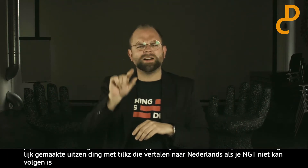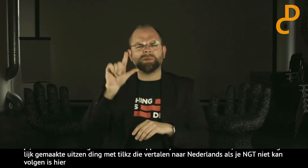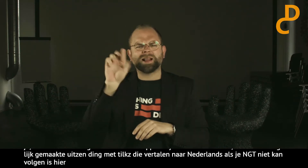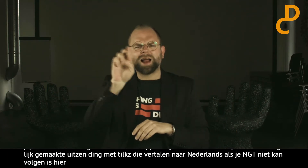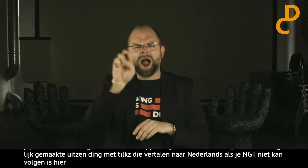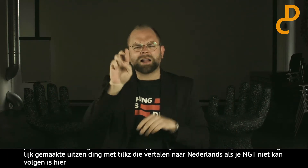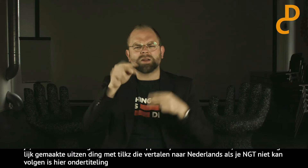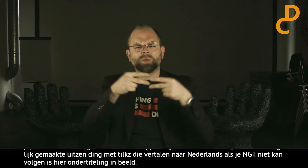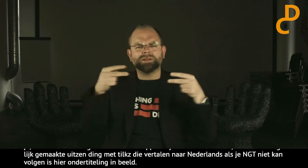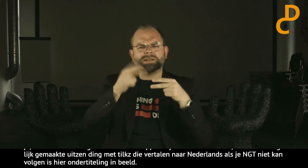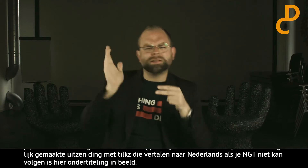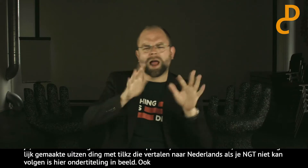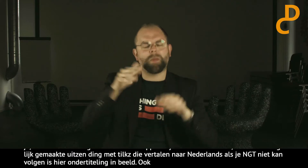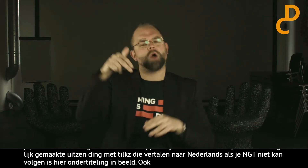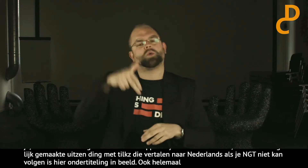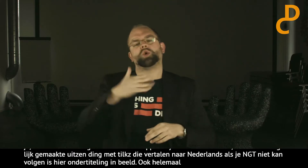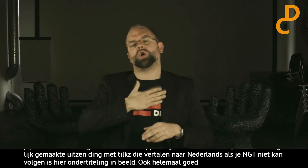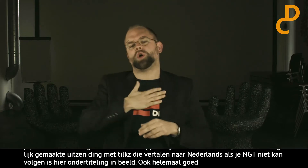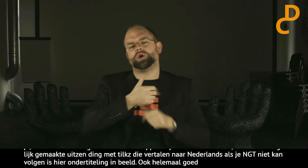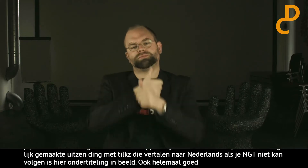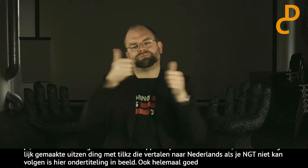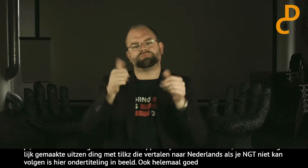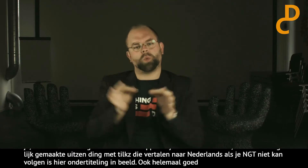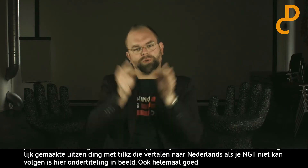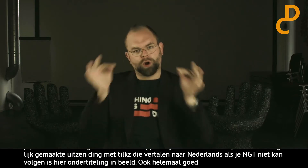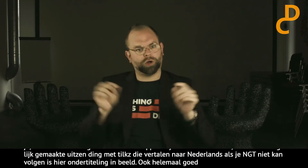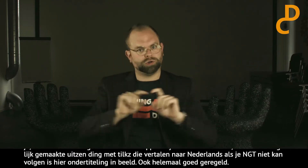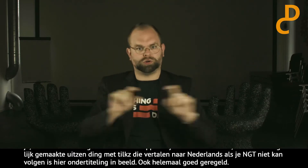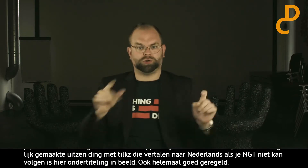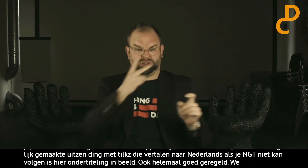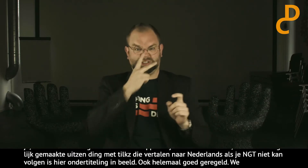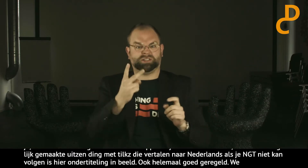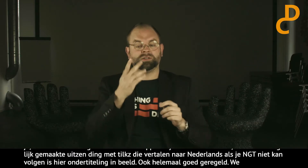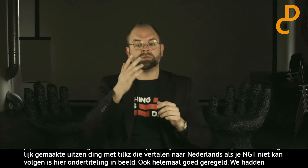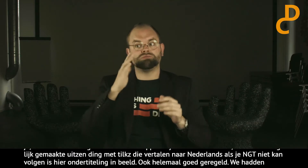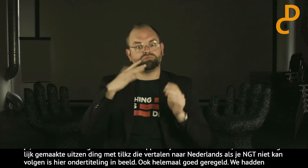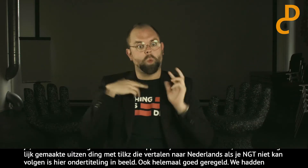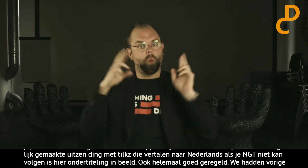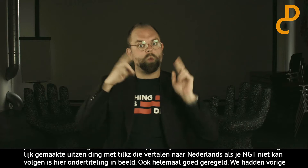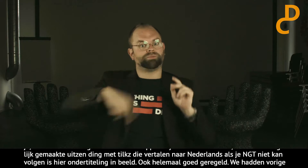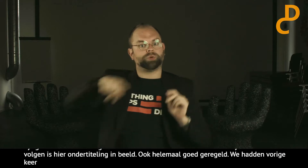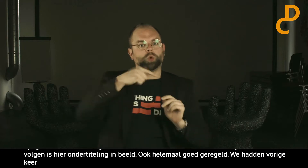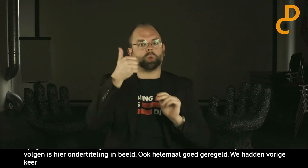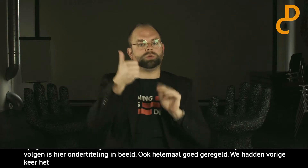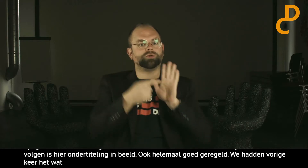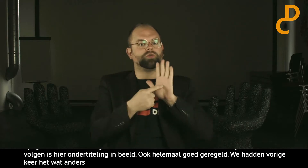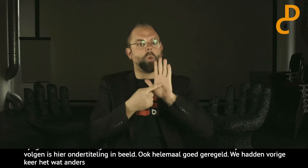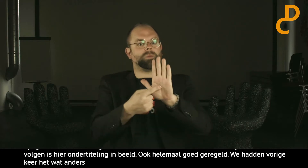geregeld. Vorige week was het een beetje vreemd te gaan met de ondertiteling. Nu hebben we het gelukkig goed geregeld. Waardoor de... Hopelijk...